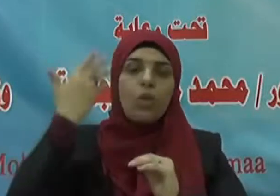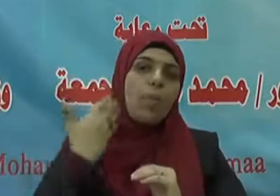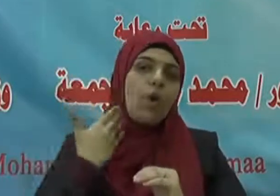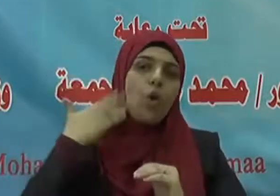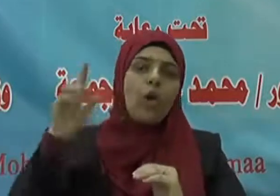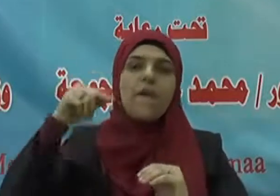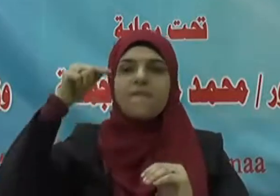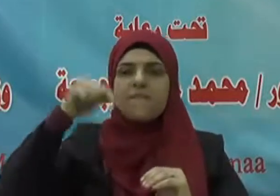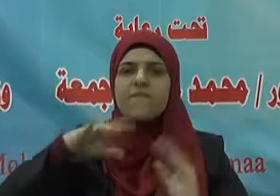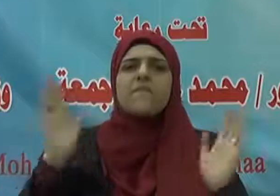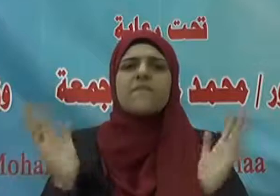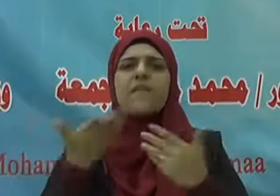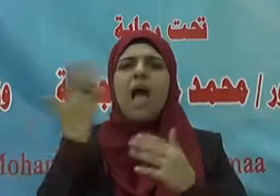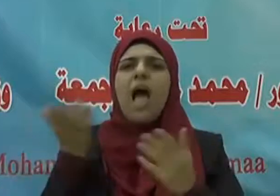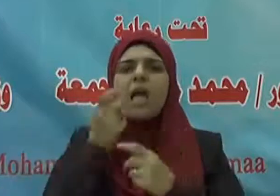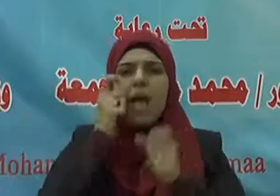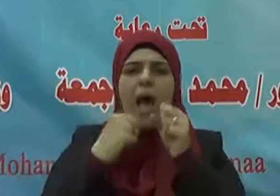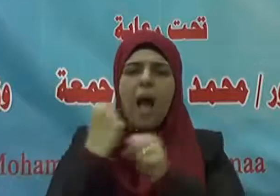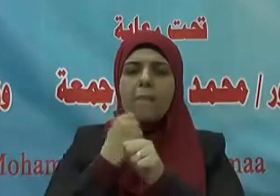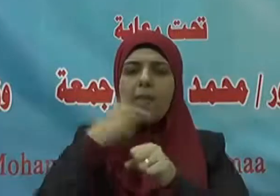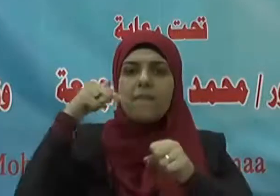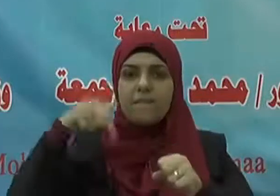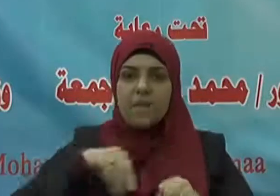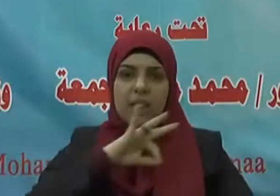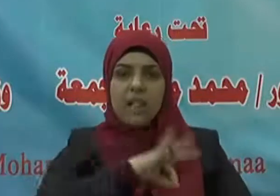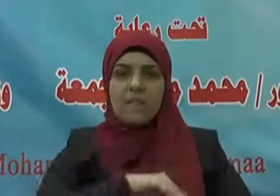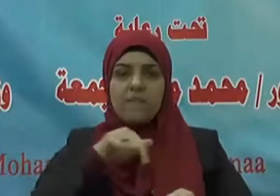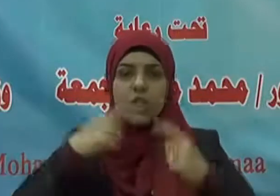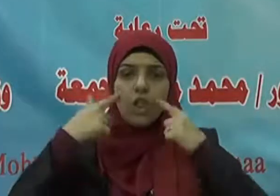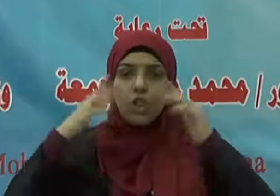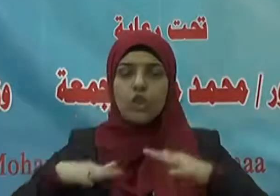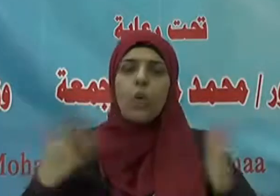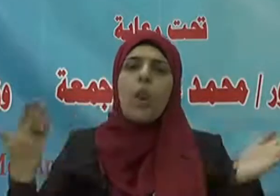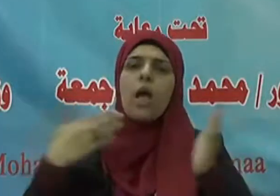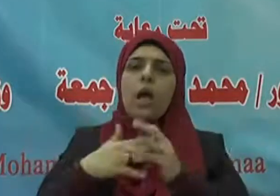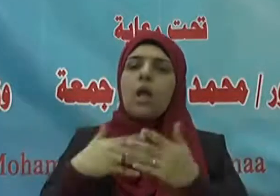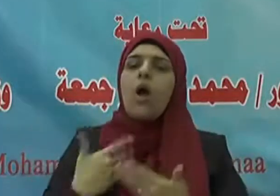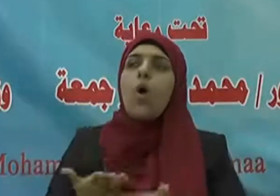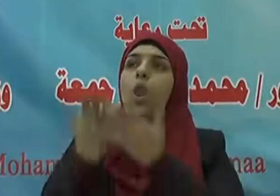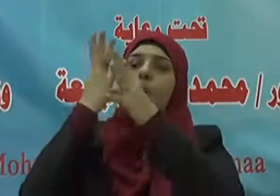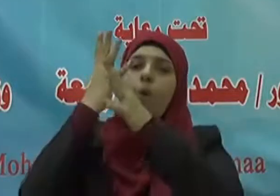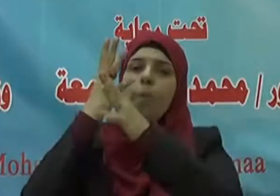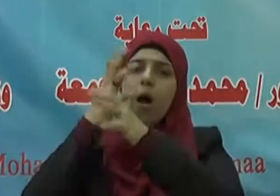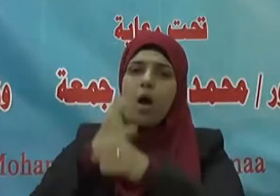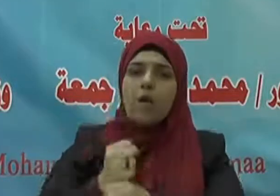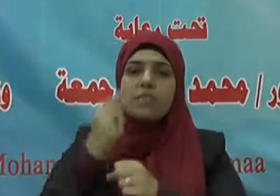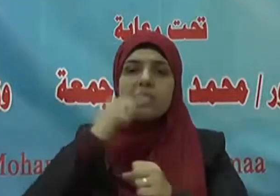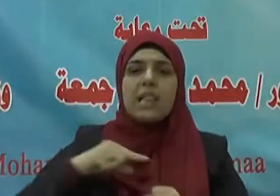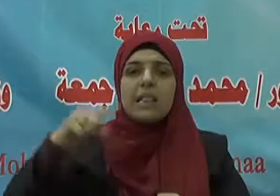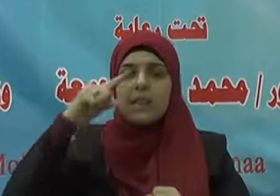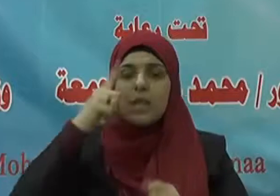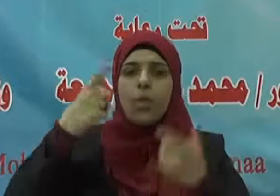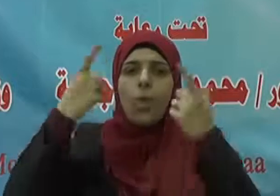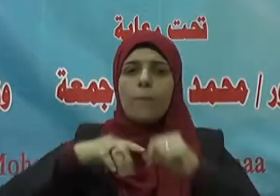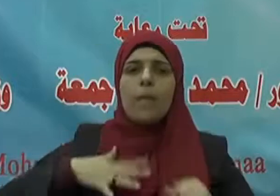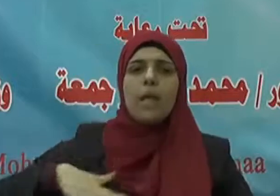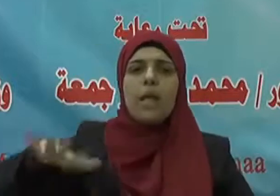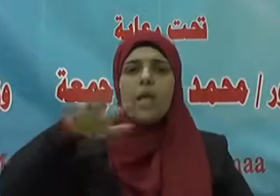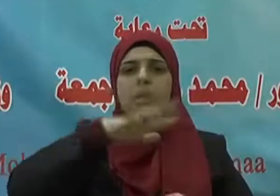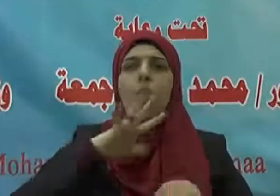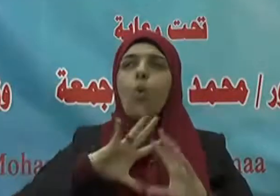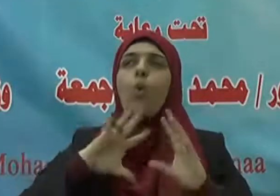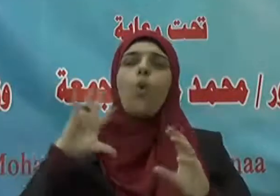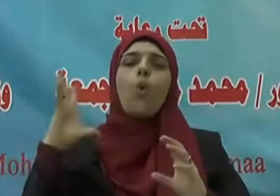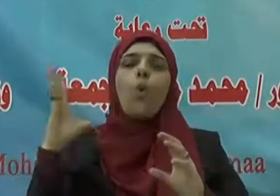والرقية فيما ينفعنا في الدنيا والآخرة واحفظ ديننا وبلادنا